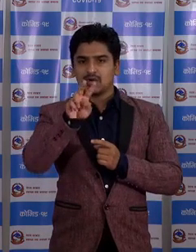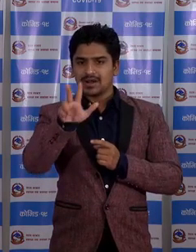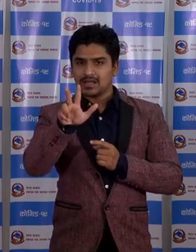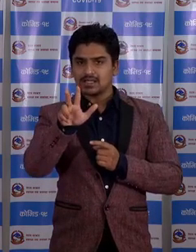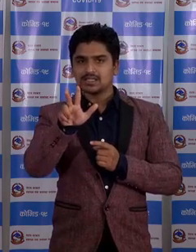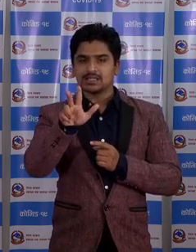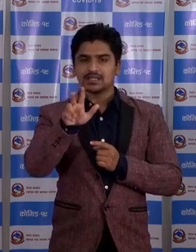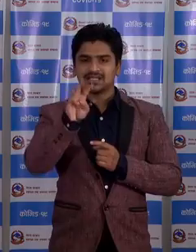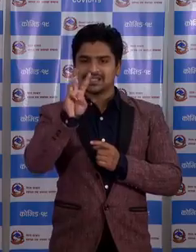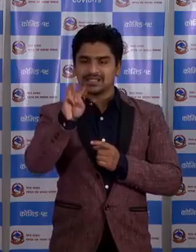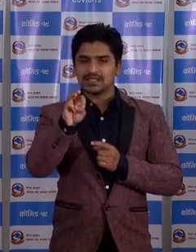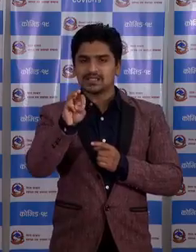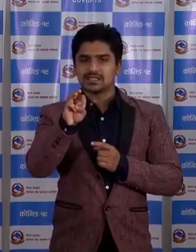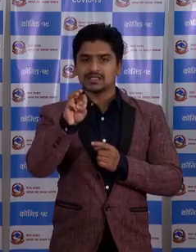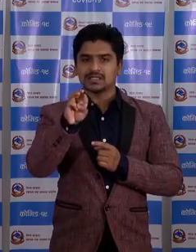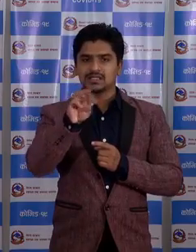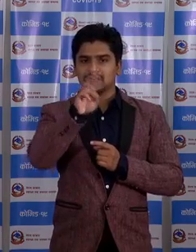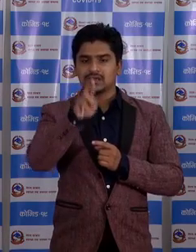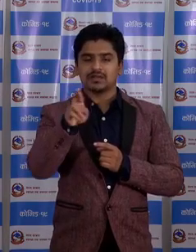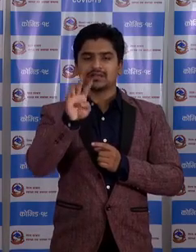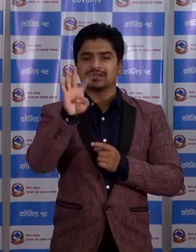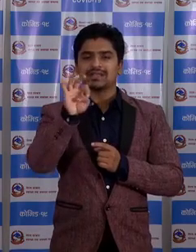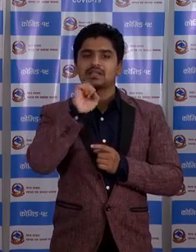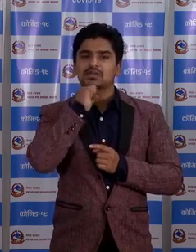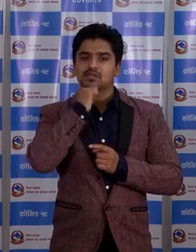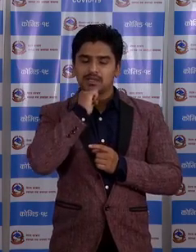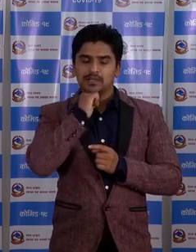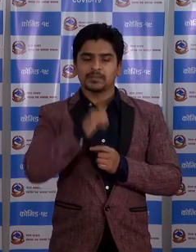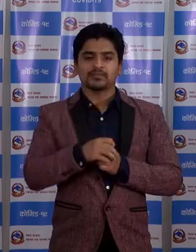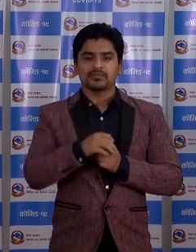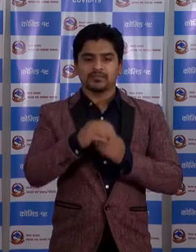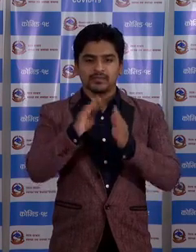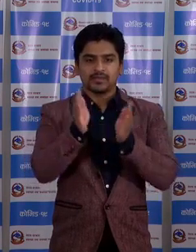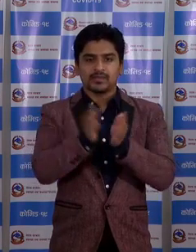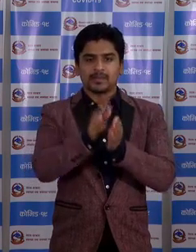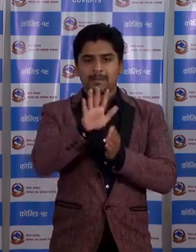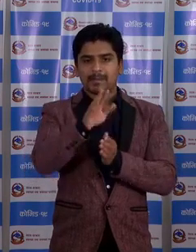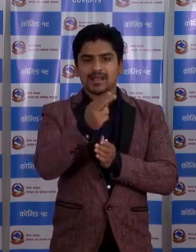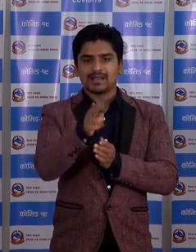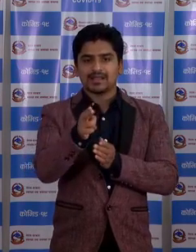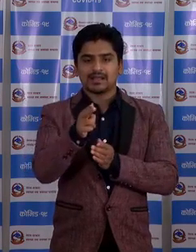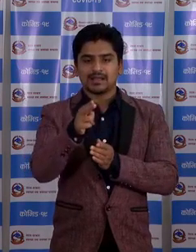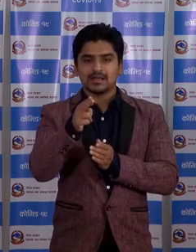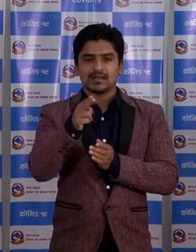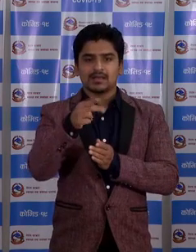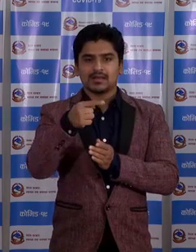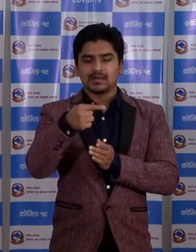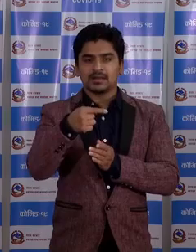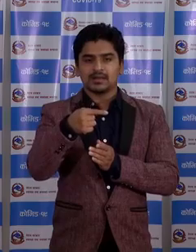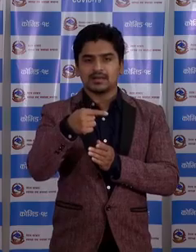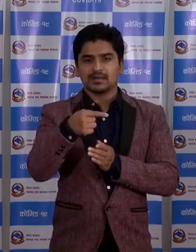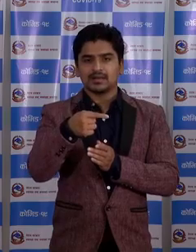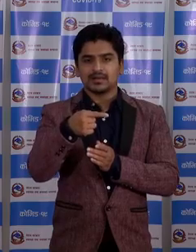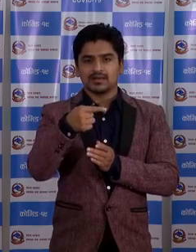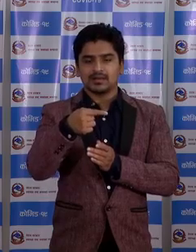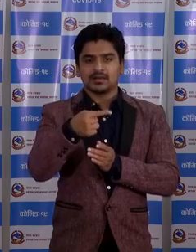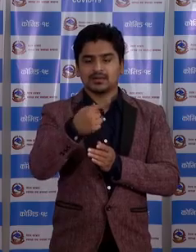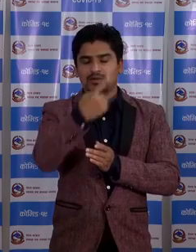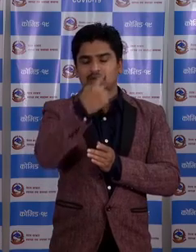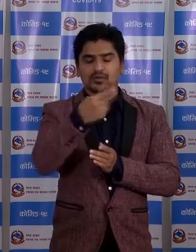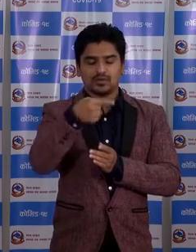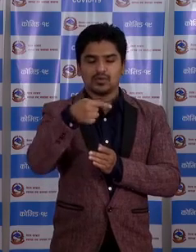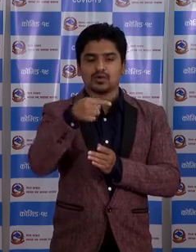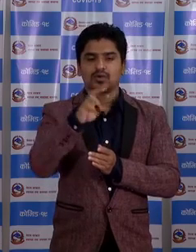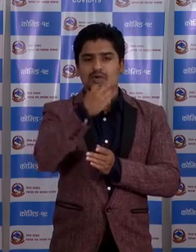बर्ष का, 30 बर्ष का रा 40 बर्ष का। गरी 5 जाना नरेनापूर